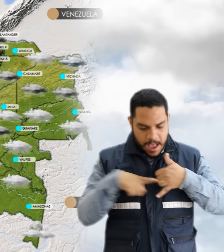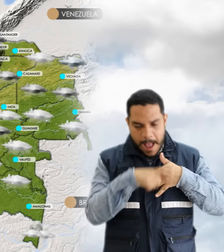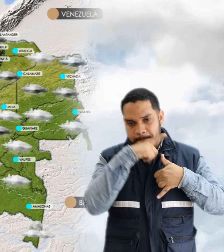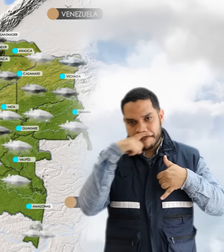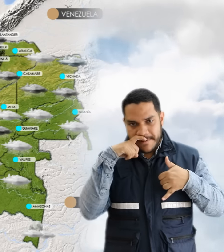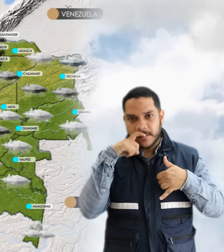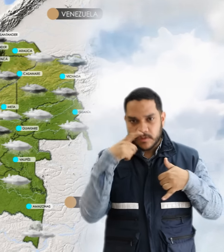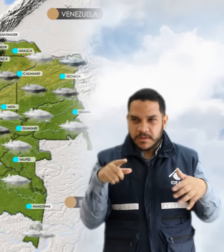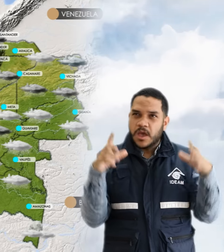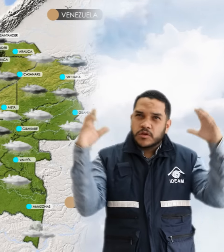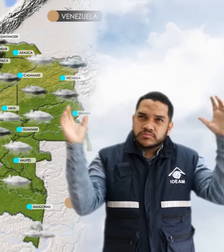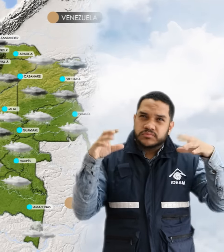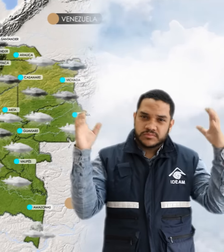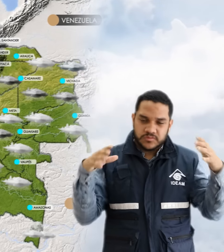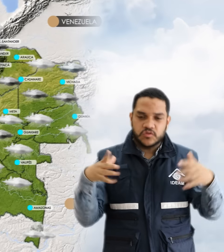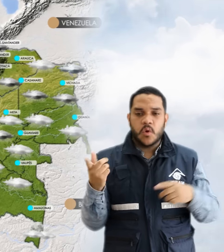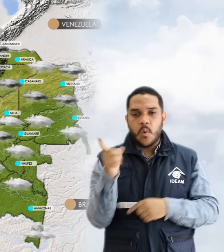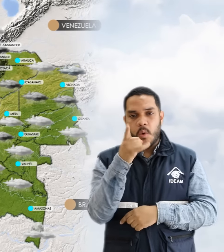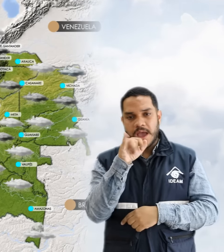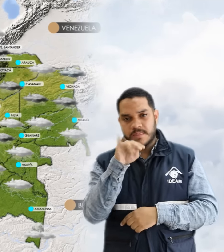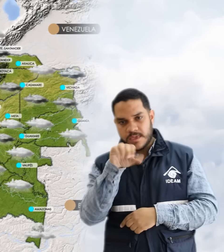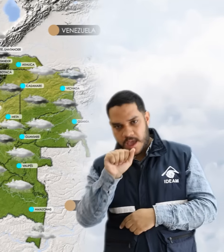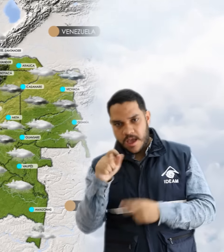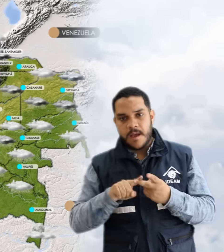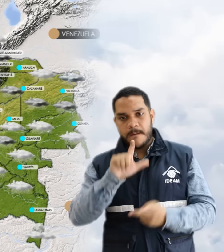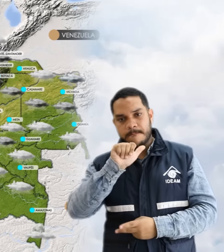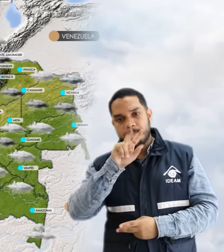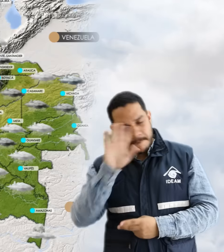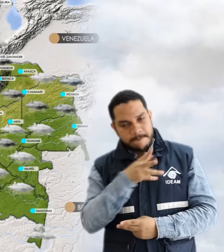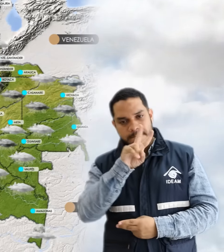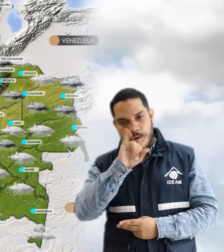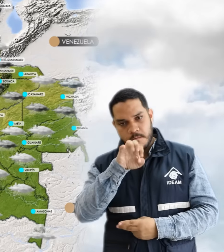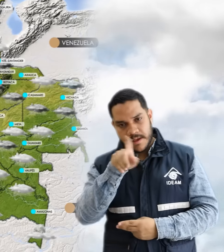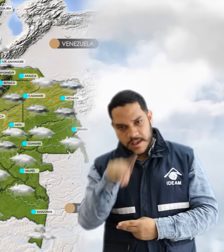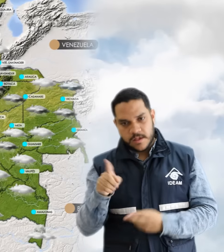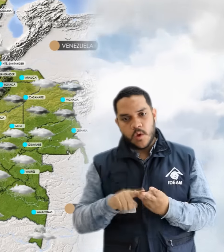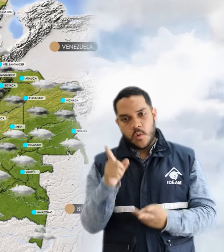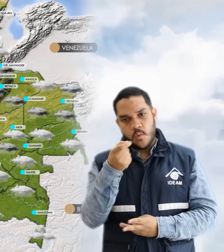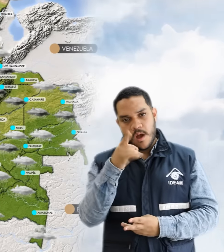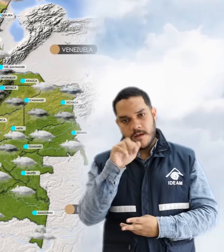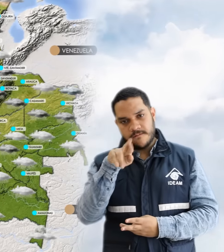probabilidad de lluvias sobre Guainía, Baupés, Guaviare y sectores de Caquetá y Amazonas.